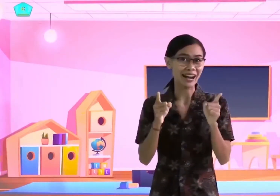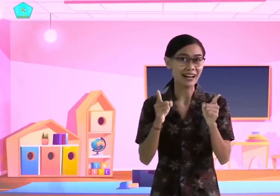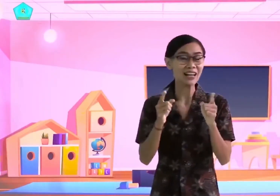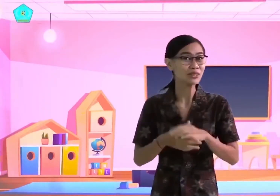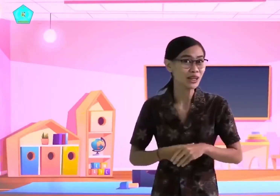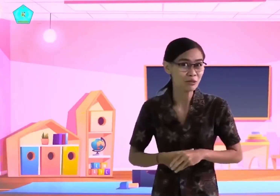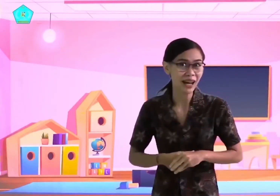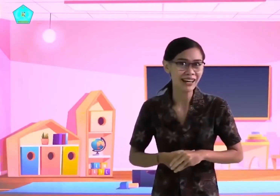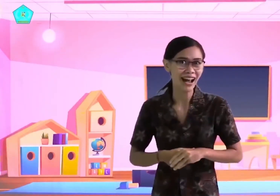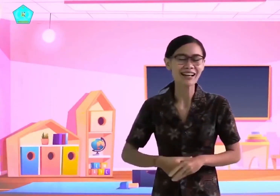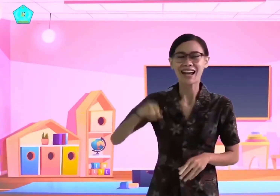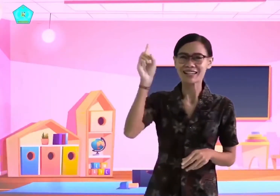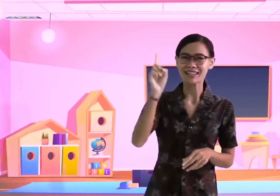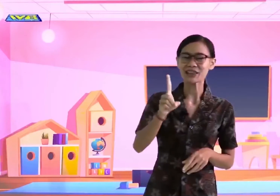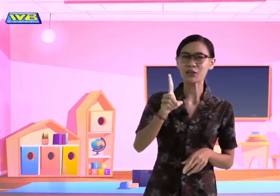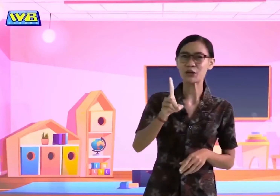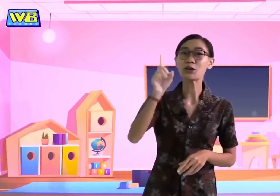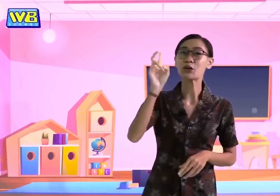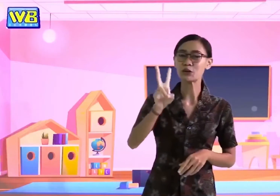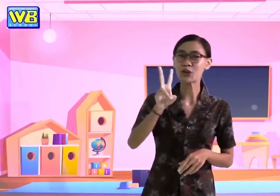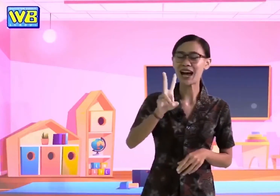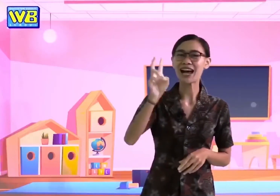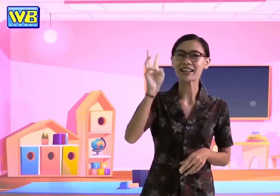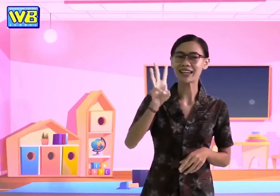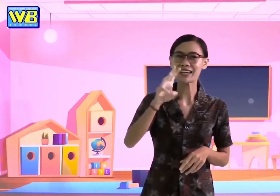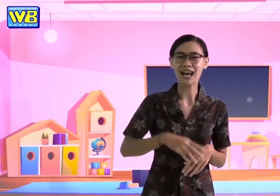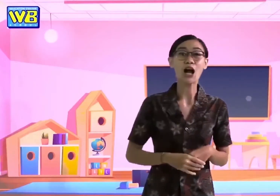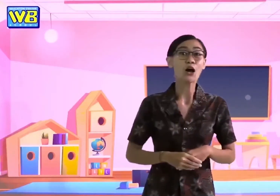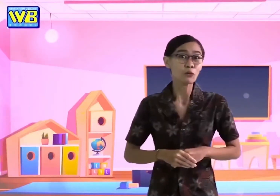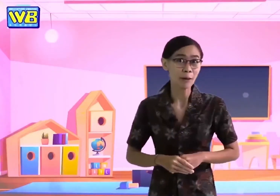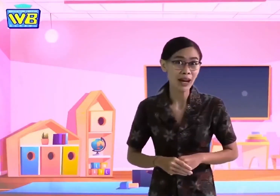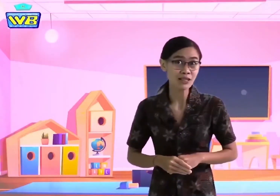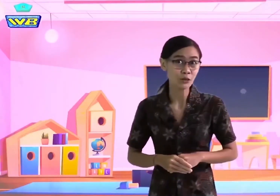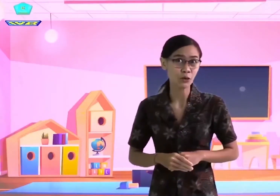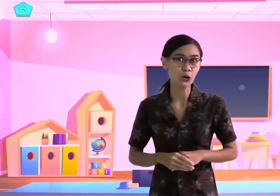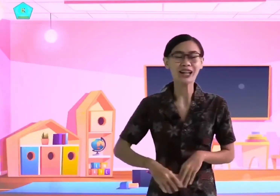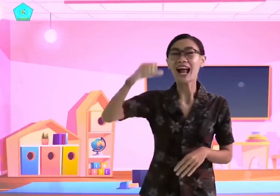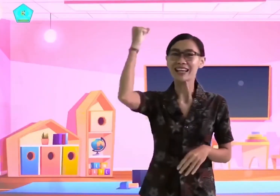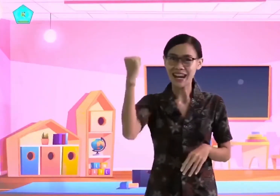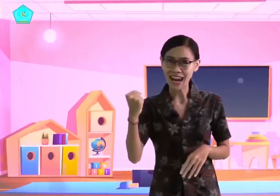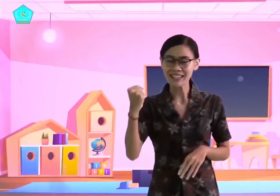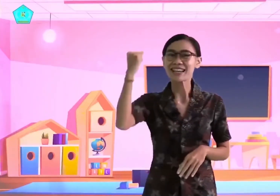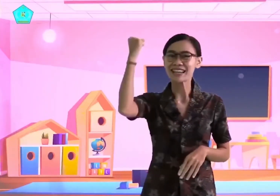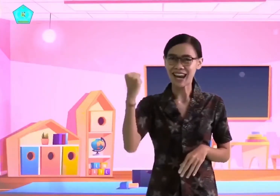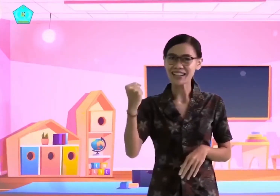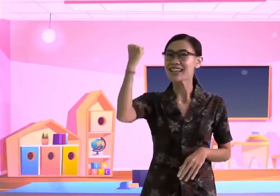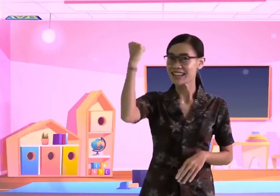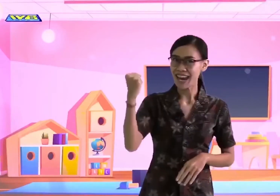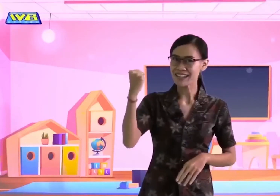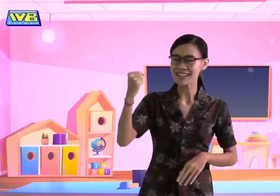Anak-anak ikuti di rumah ya. Satu, dua, tiga. WB School, yes, yes, yes.